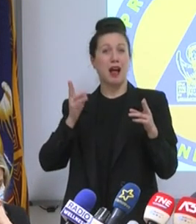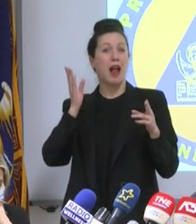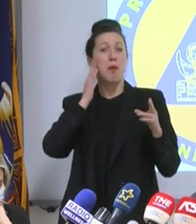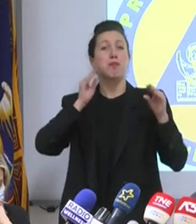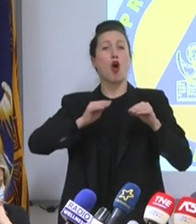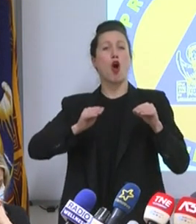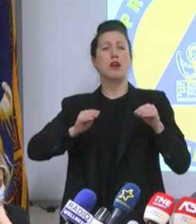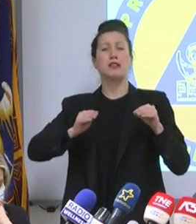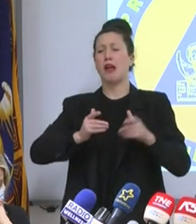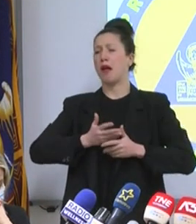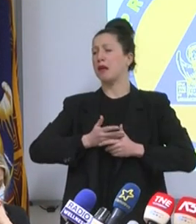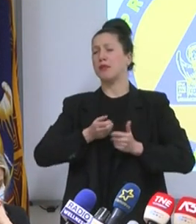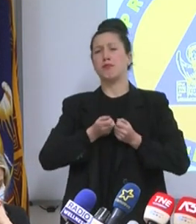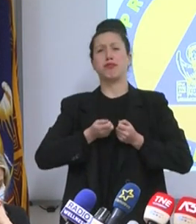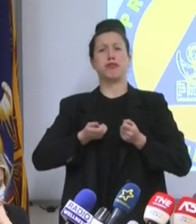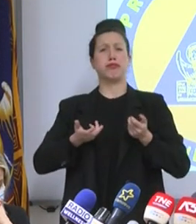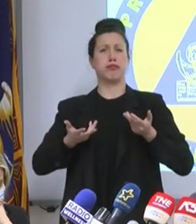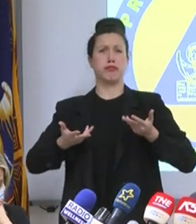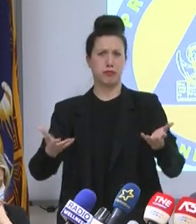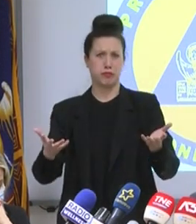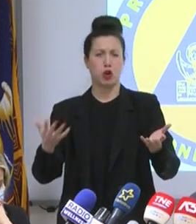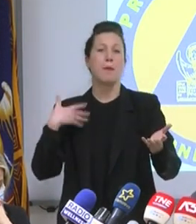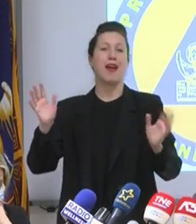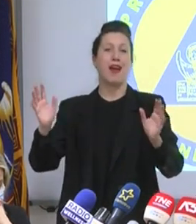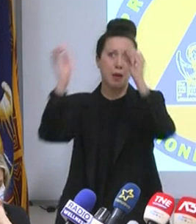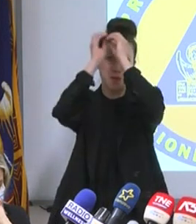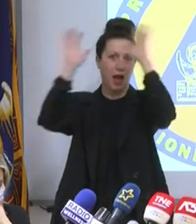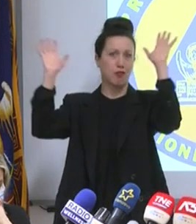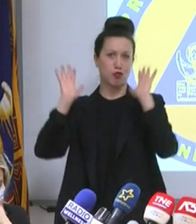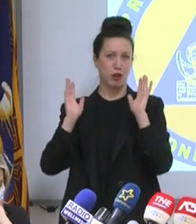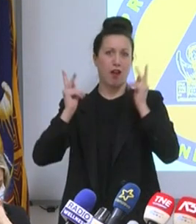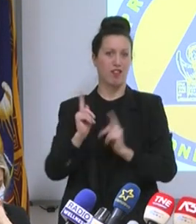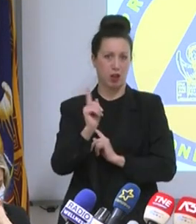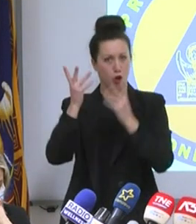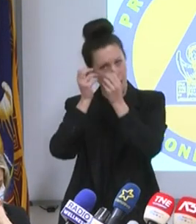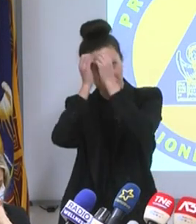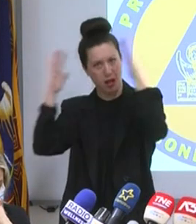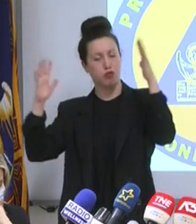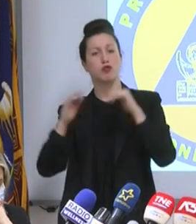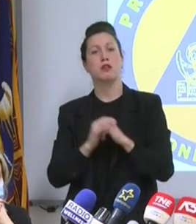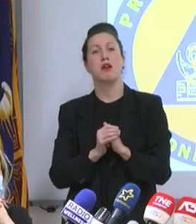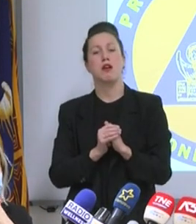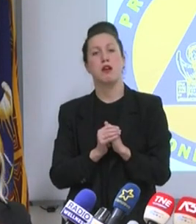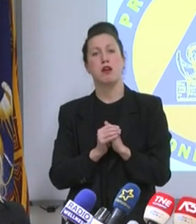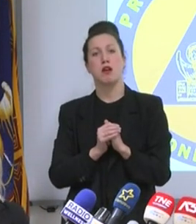per assurdo e non sarebbe comunque sostenibile come ragionamento, potremmo anche dire che ognuno poi sceglie